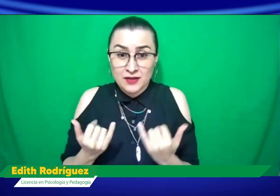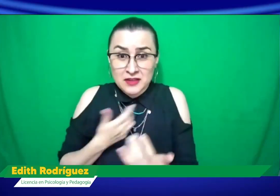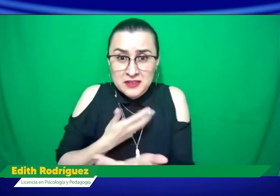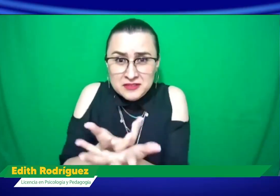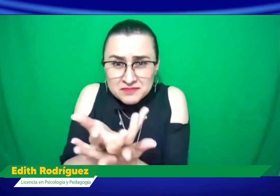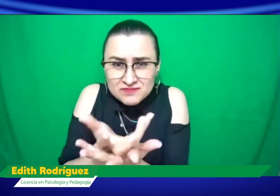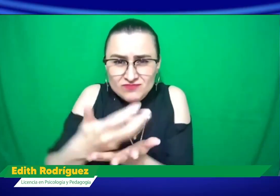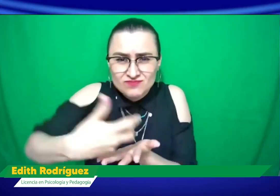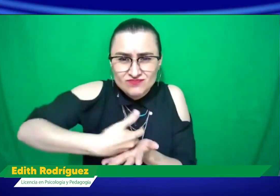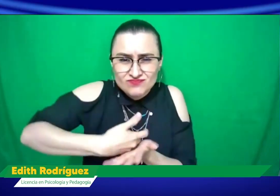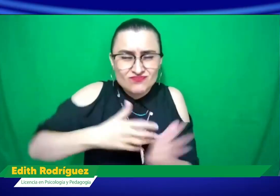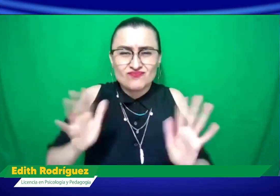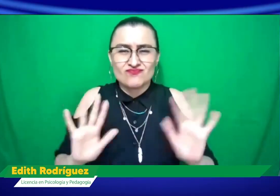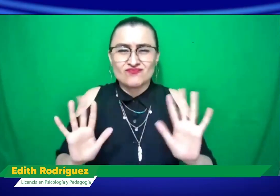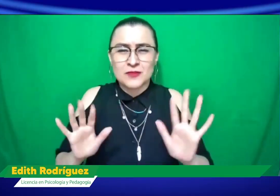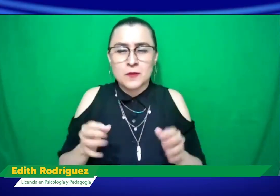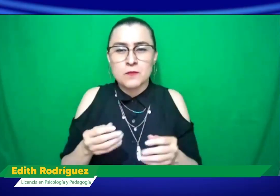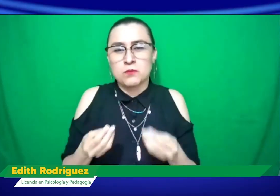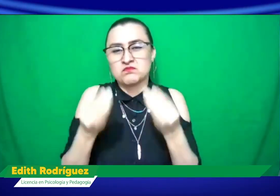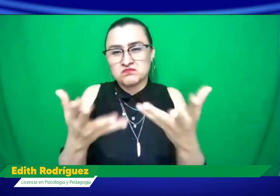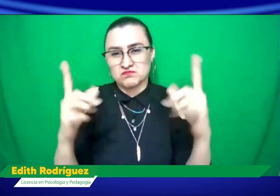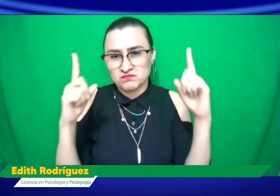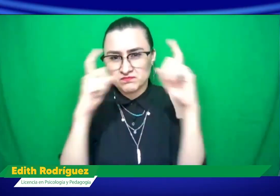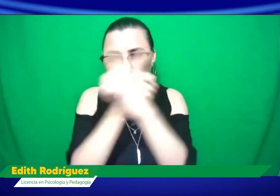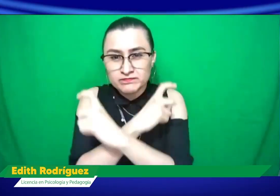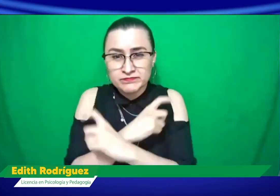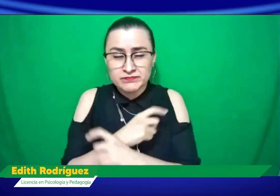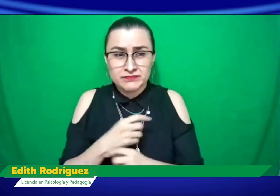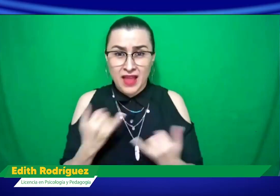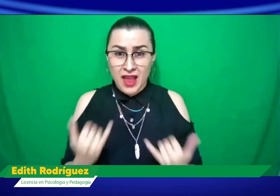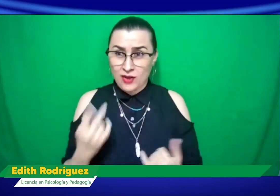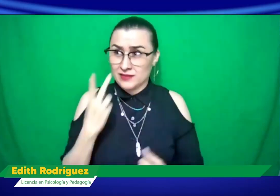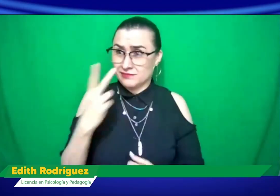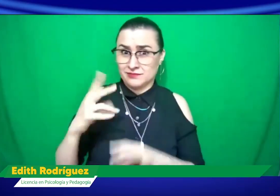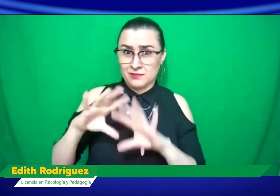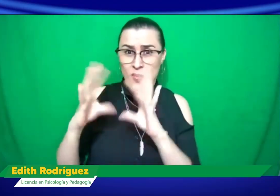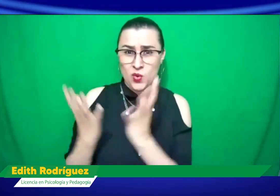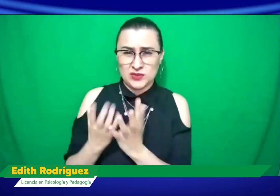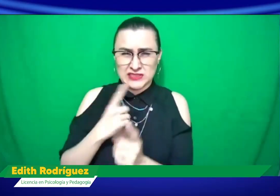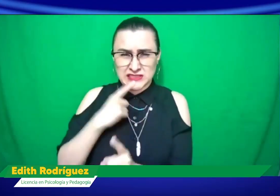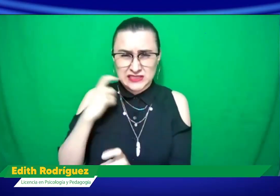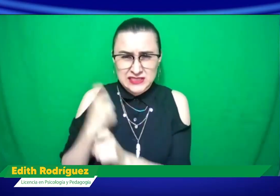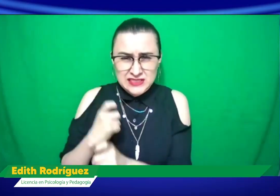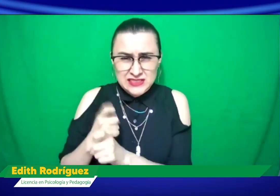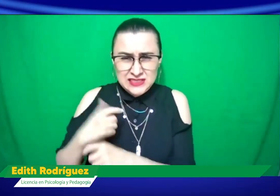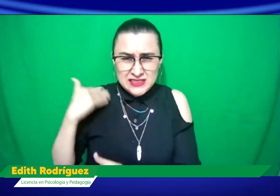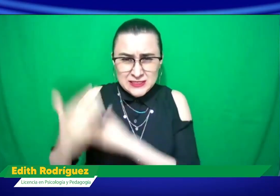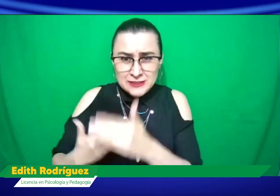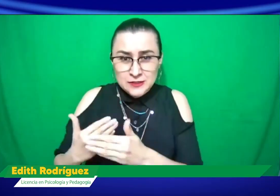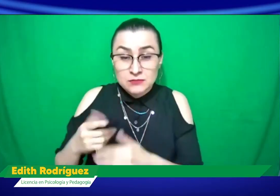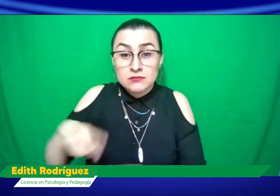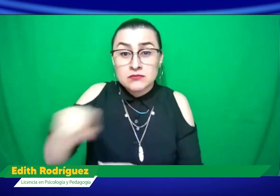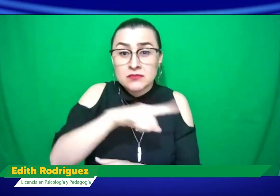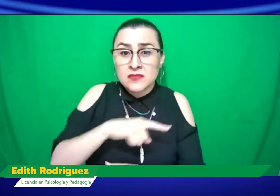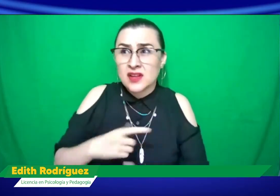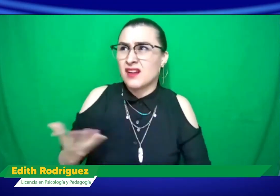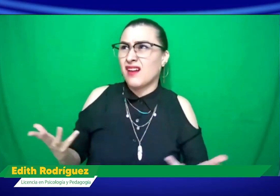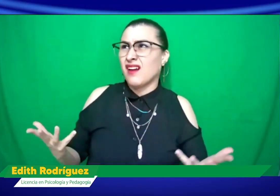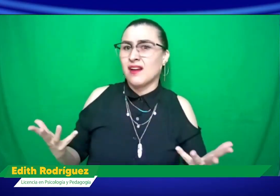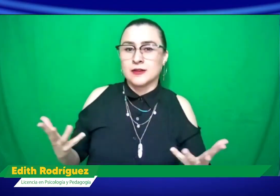También pues ahora más que un consejo es una reflexión. Vemos que el mundo día tras día